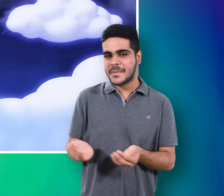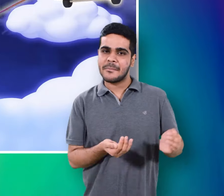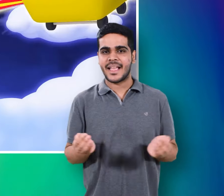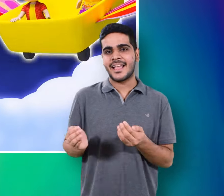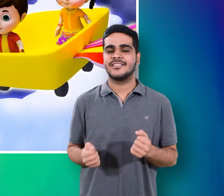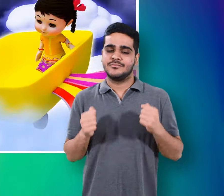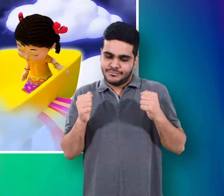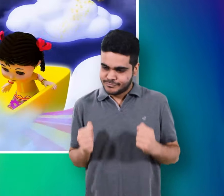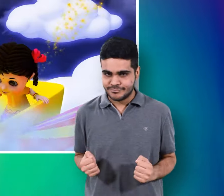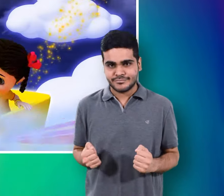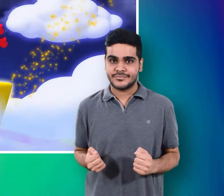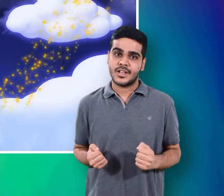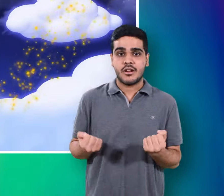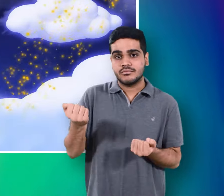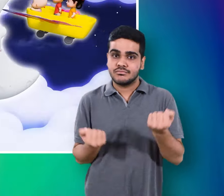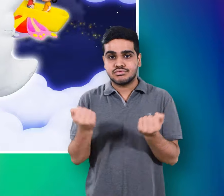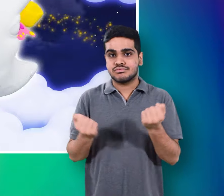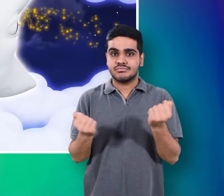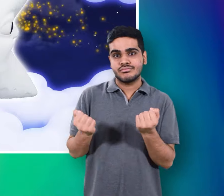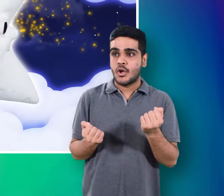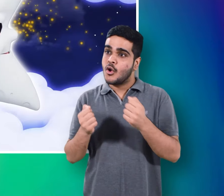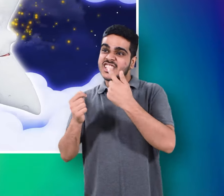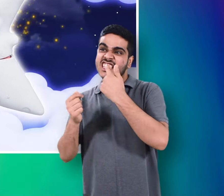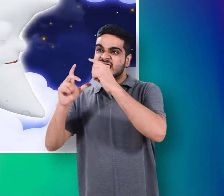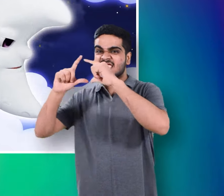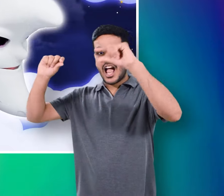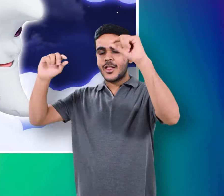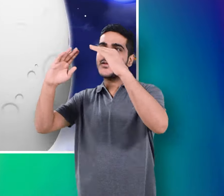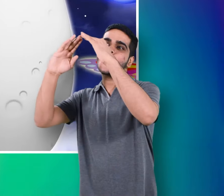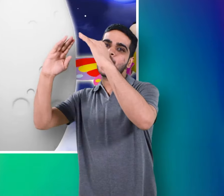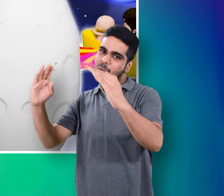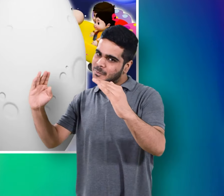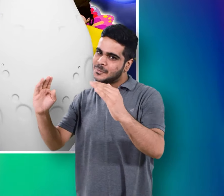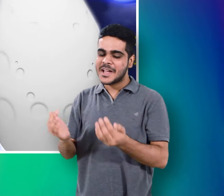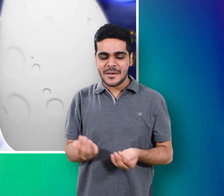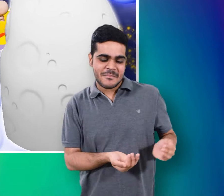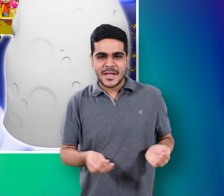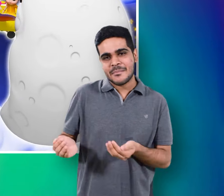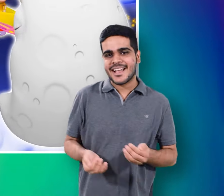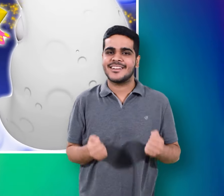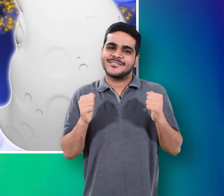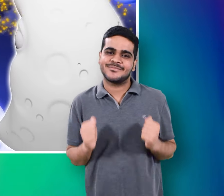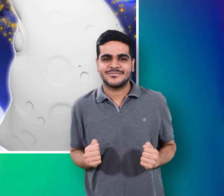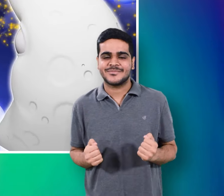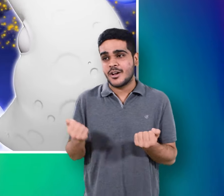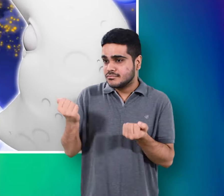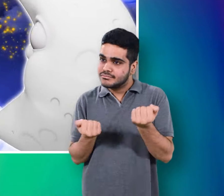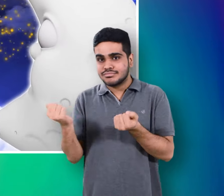प्याली गई टूट के मुन्य चंदा के घर जाएगा उरन का चूले बैठके मुन्य